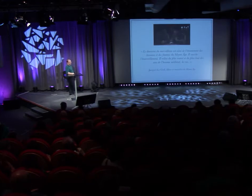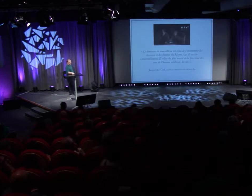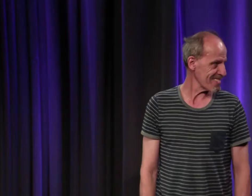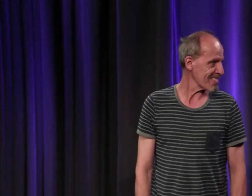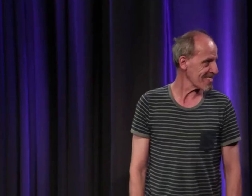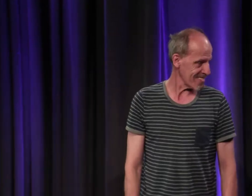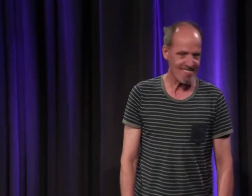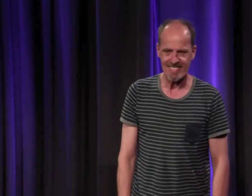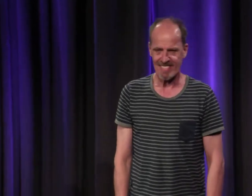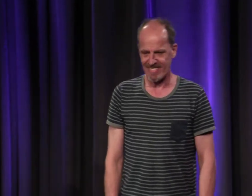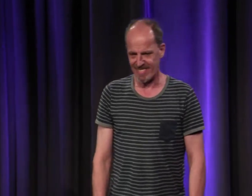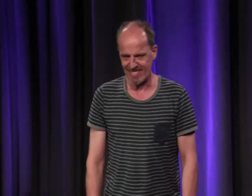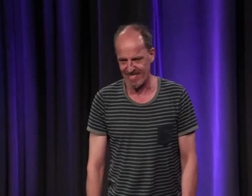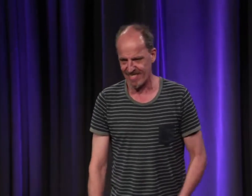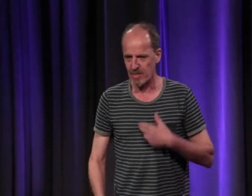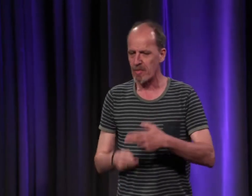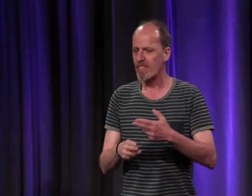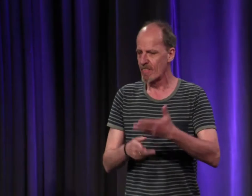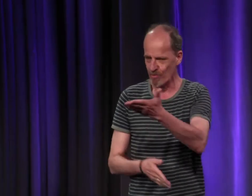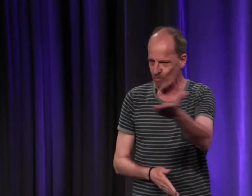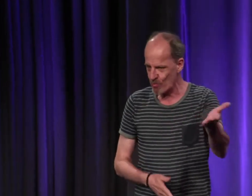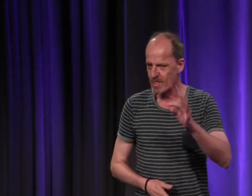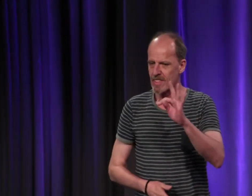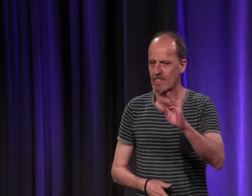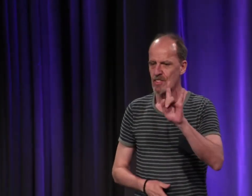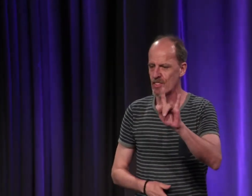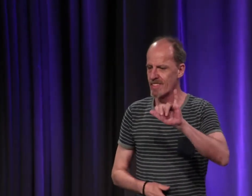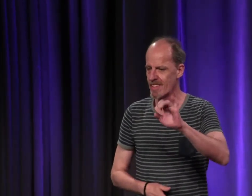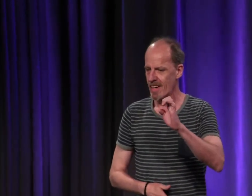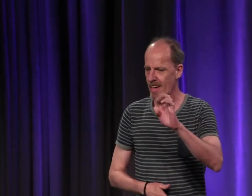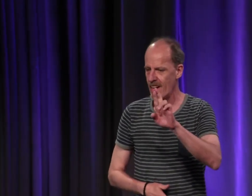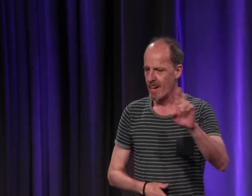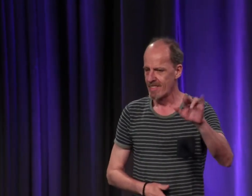pardon je m'appelle Thierry